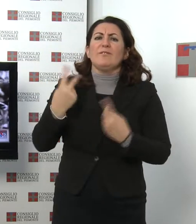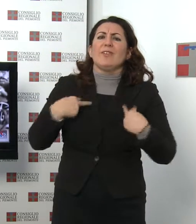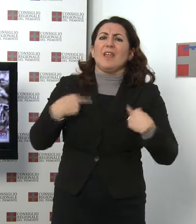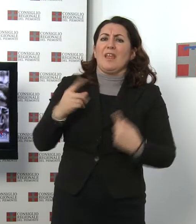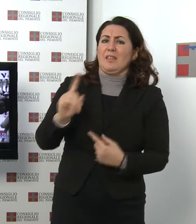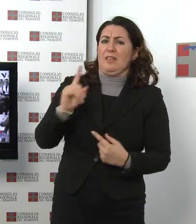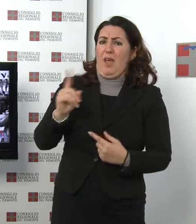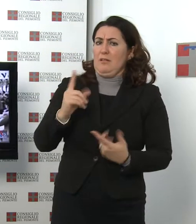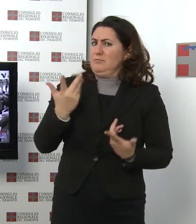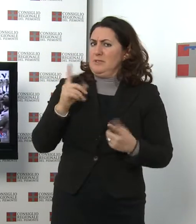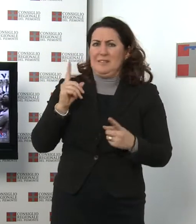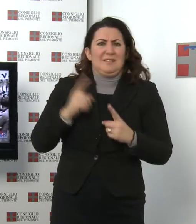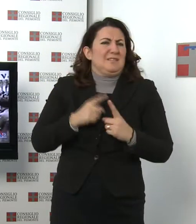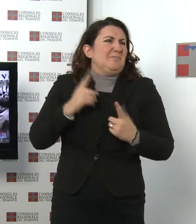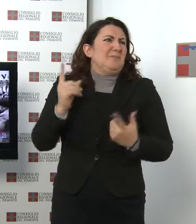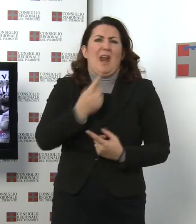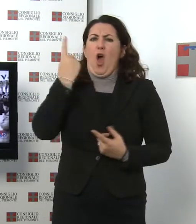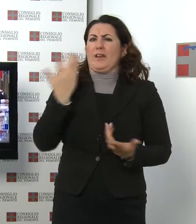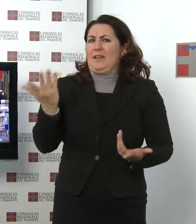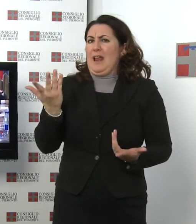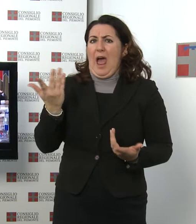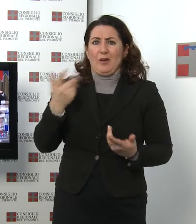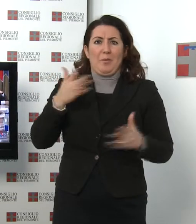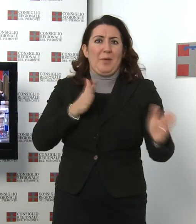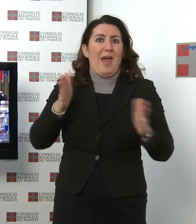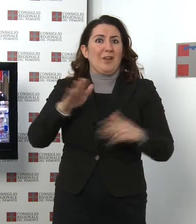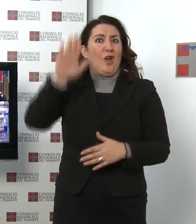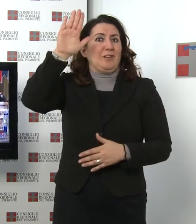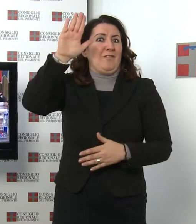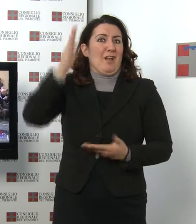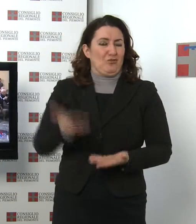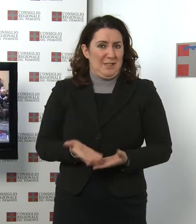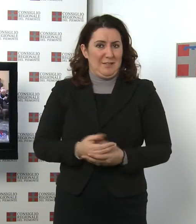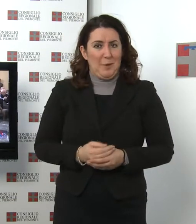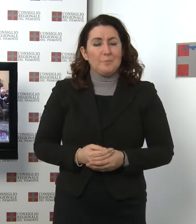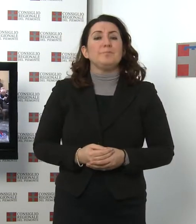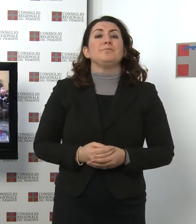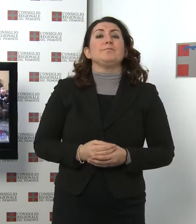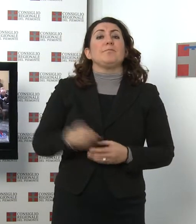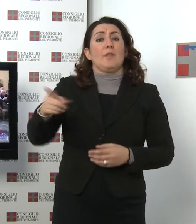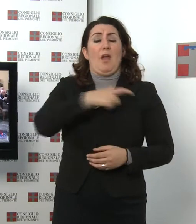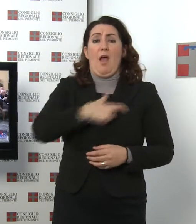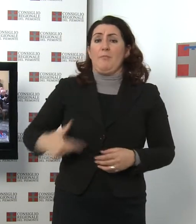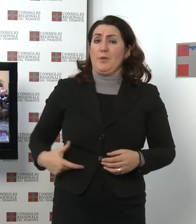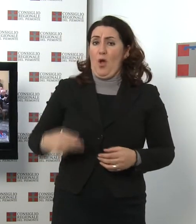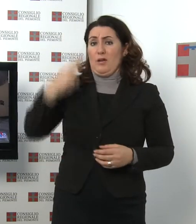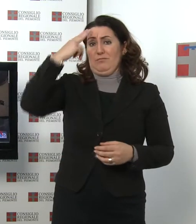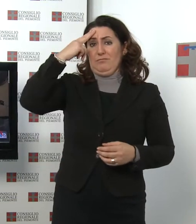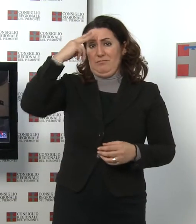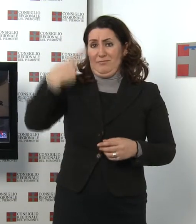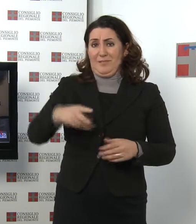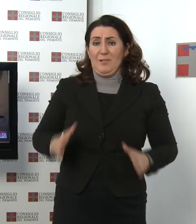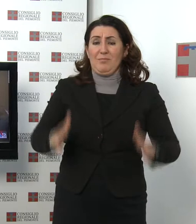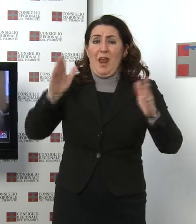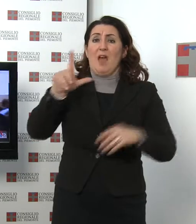impreziosita dal coraggio durante il nazifascismo. Il campione è stato ricordato a Palazzo Lascaris per iniziativa del Comitato